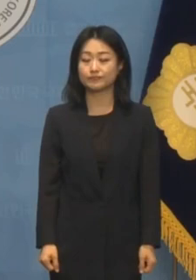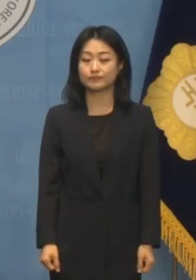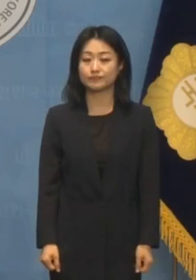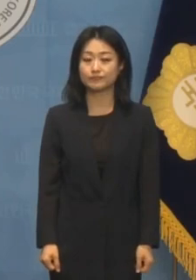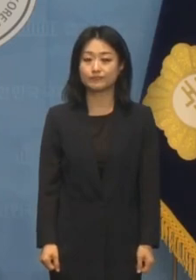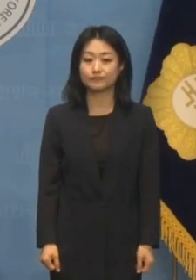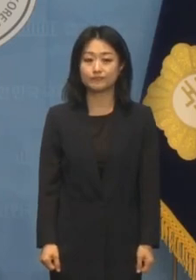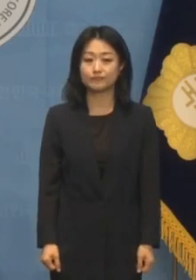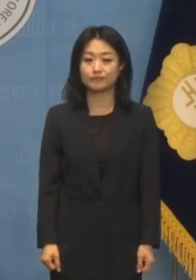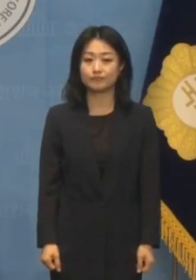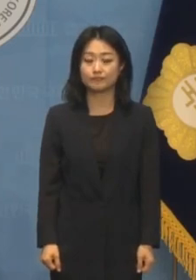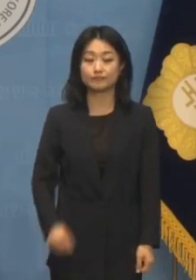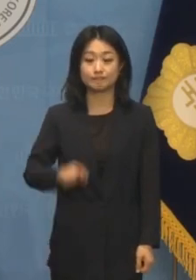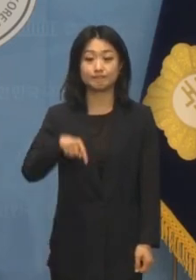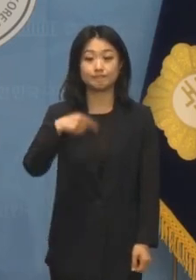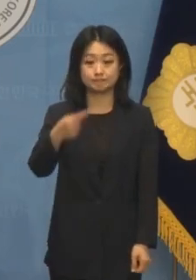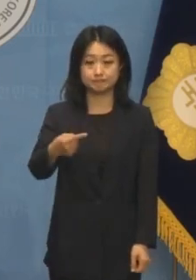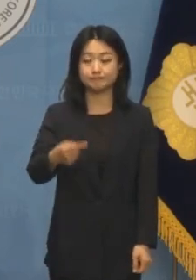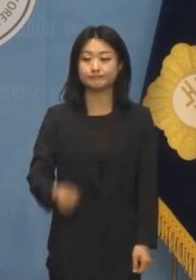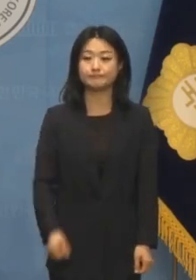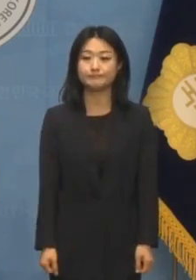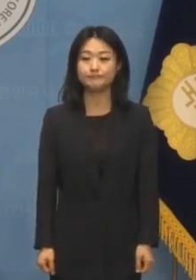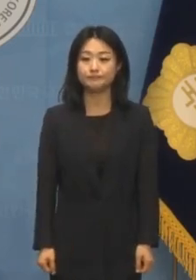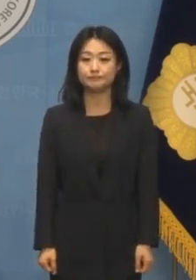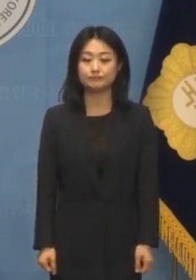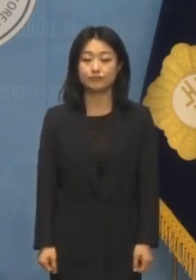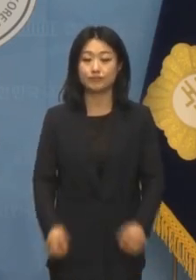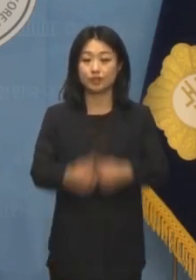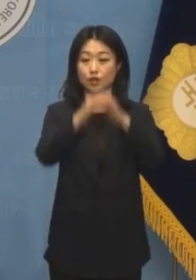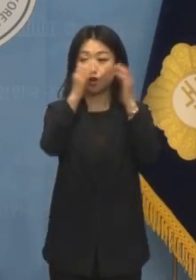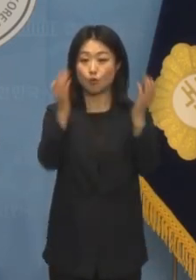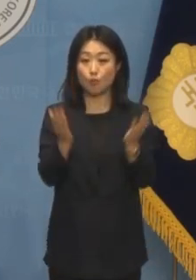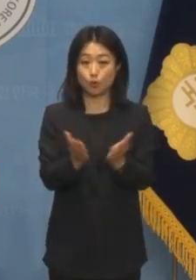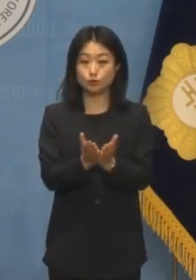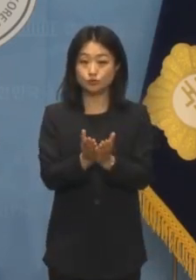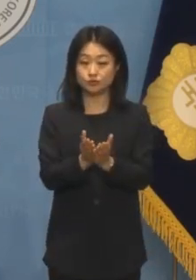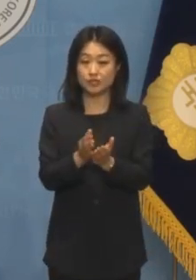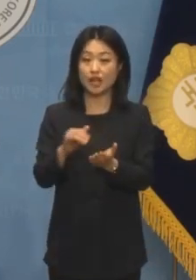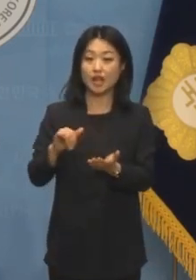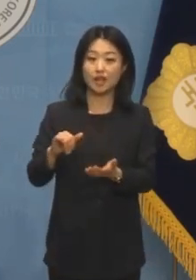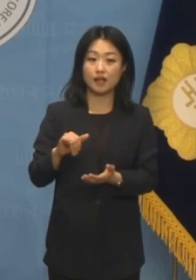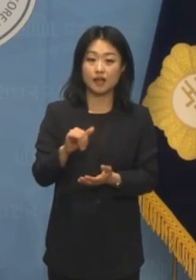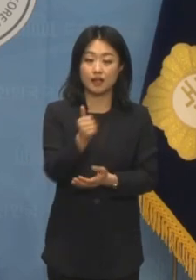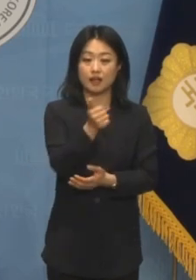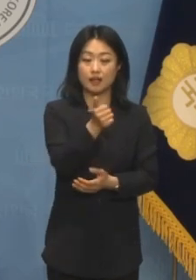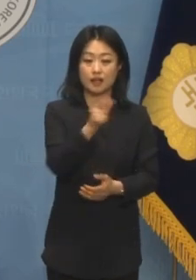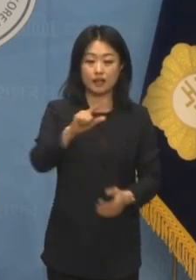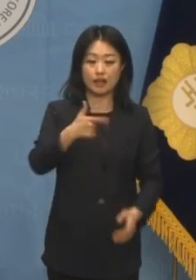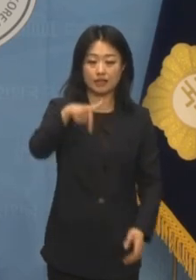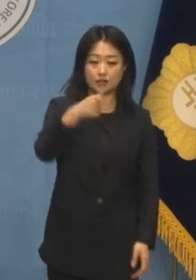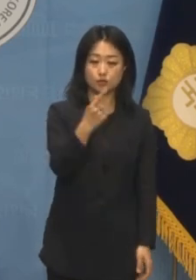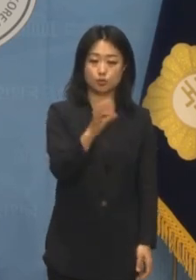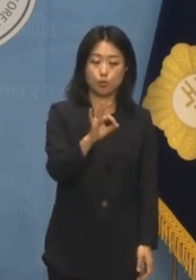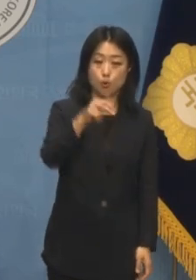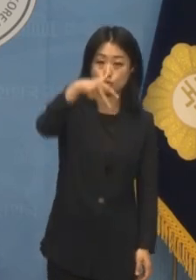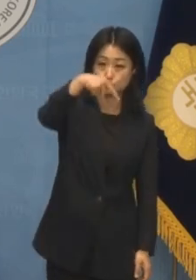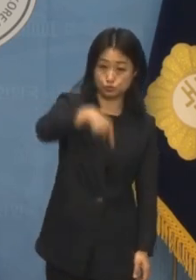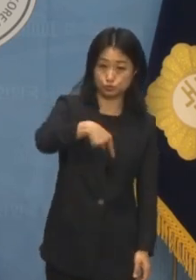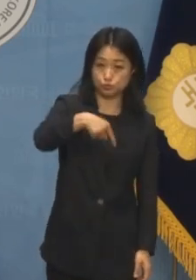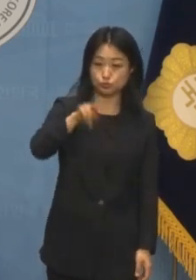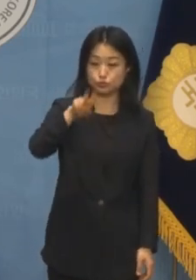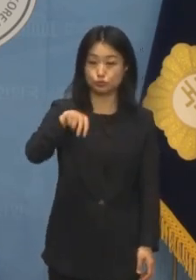다음 논평은 모든 한공주 문동훈을 위해 친권 제한 및